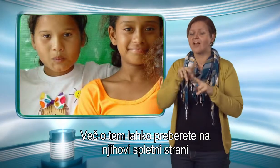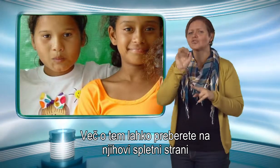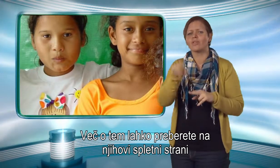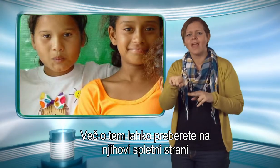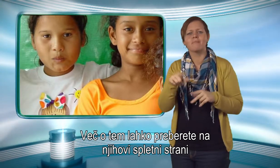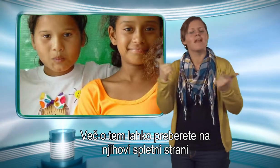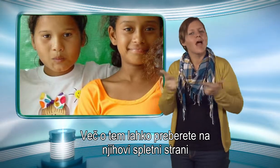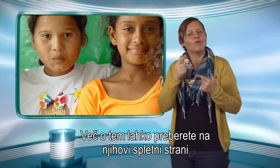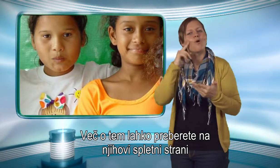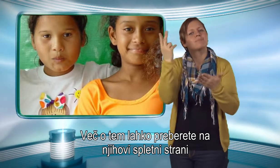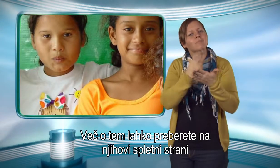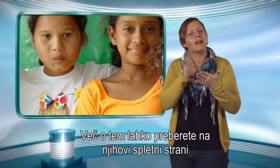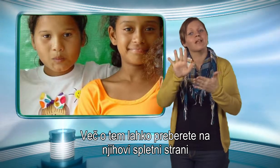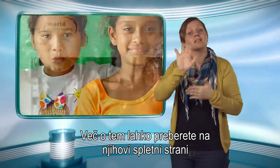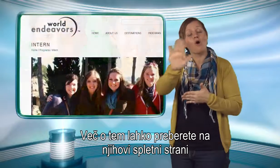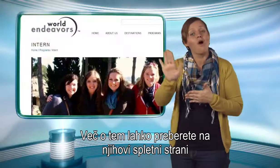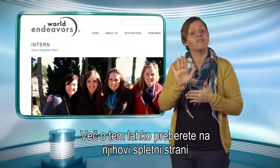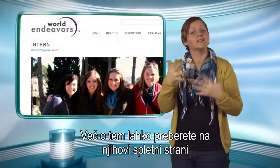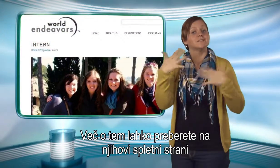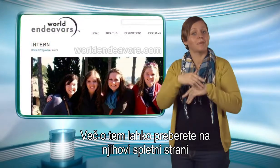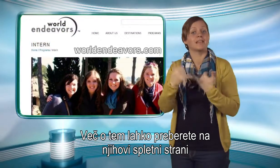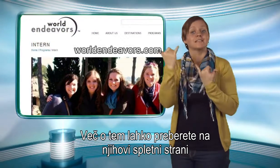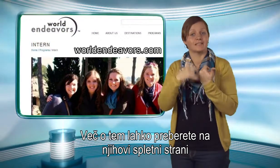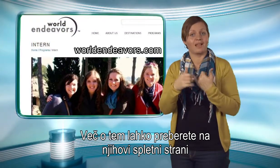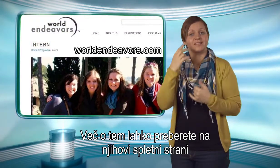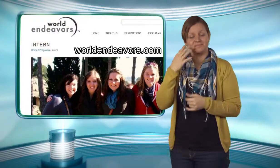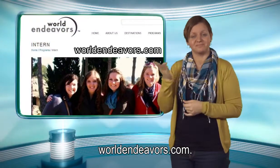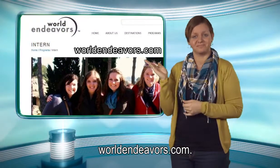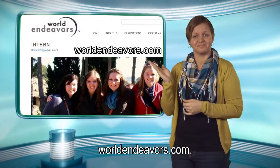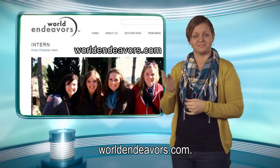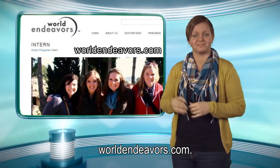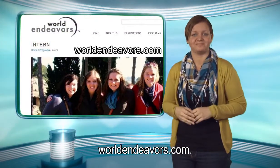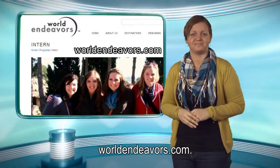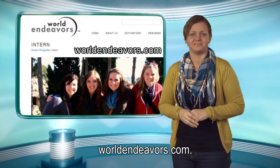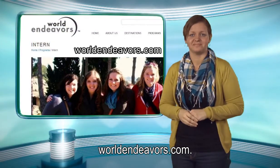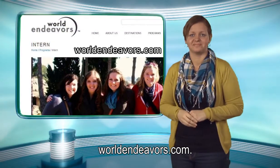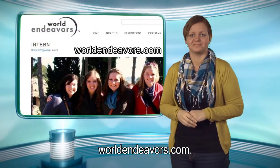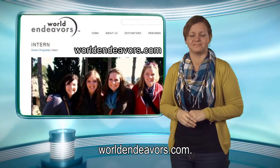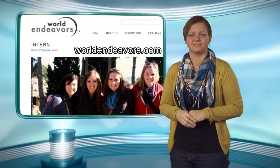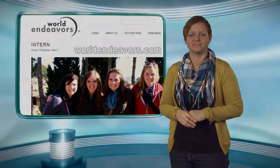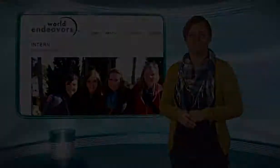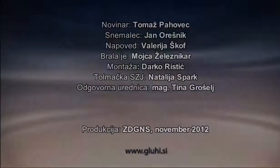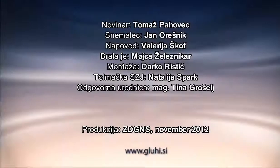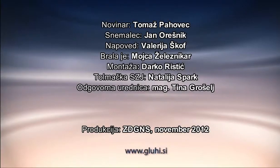Več o tem lahko preberete na njihovi spletni strani www.worldendeavers.com